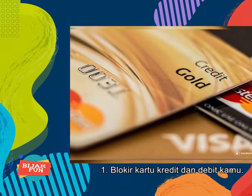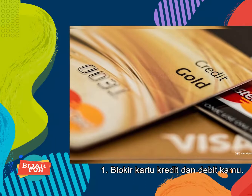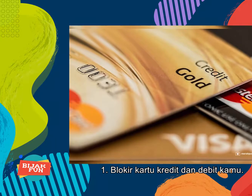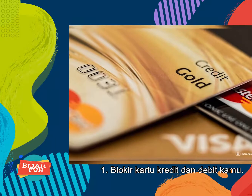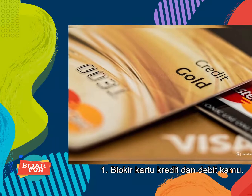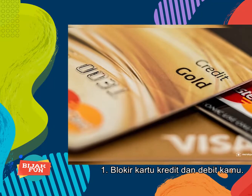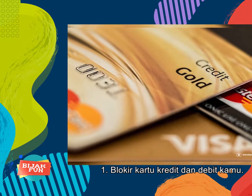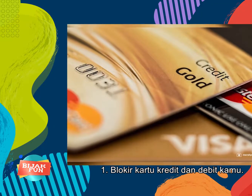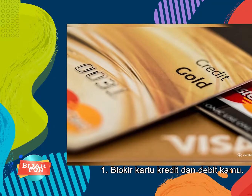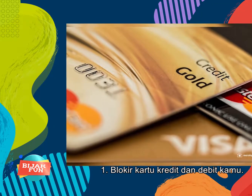Blokir kartu kredit dan debit kamu.